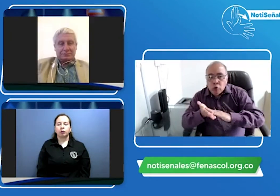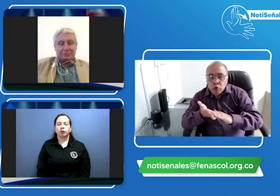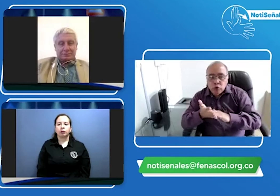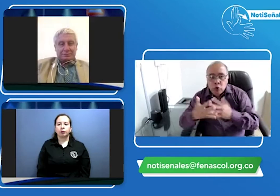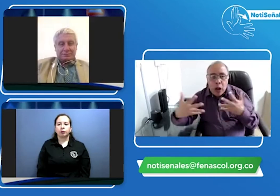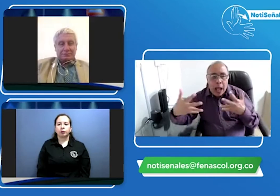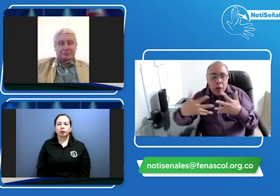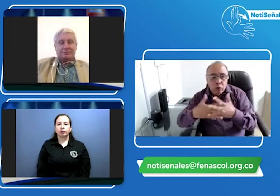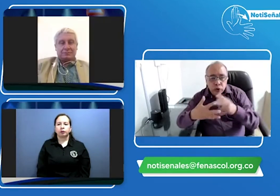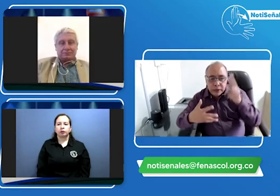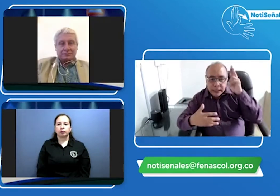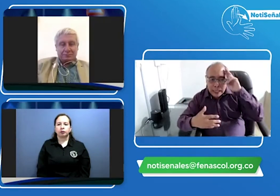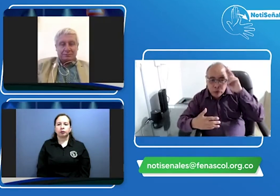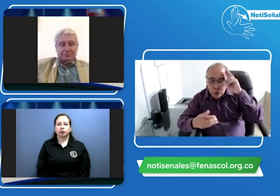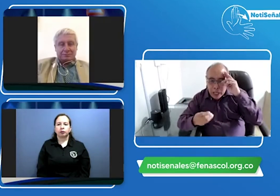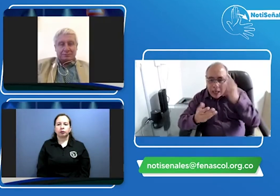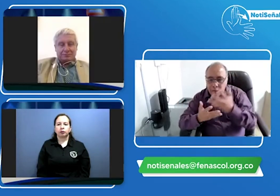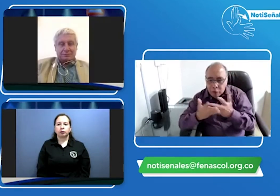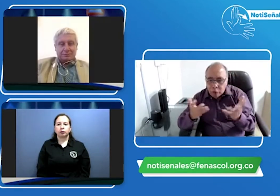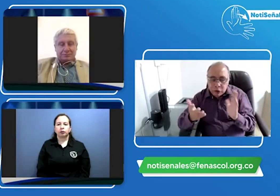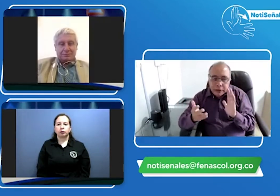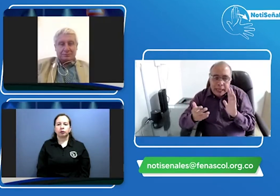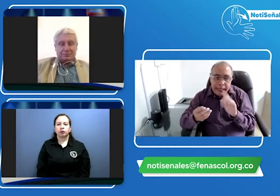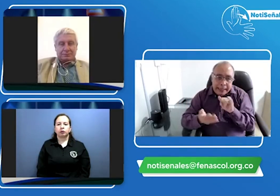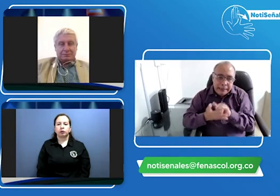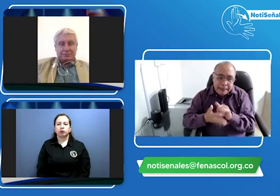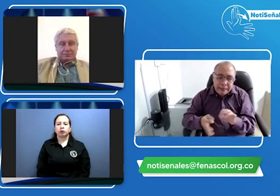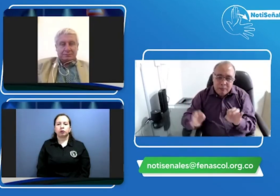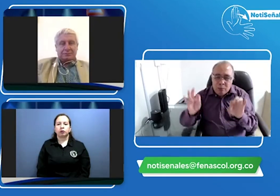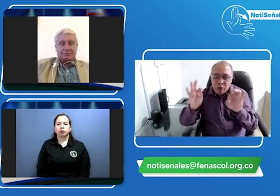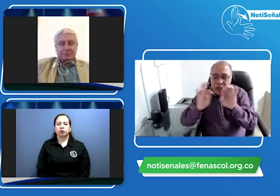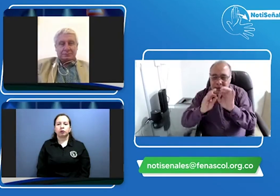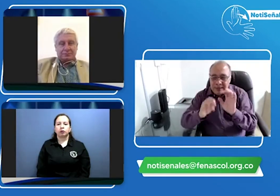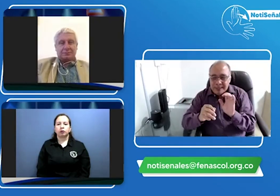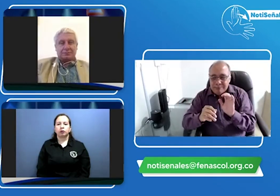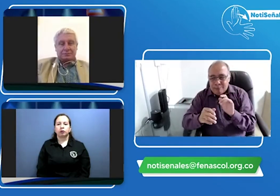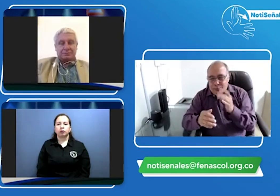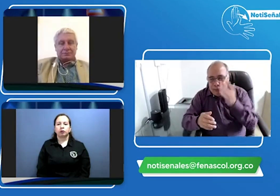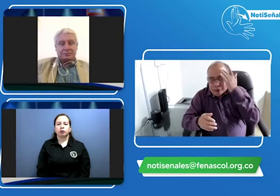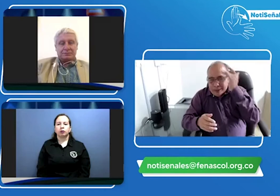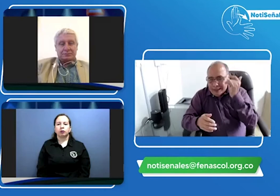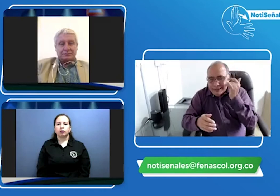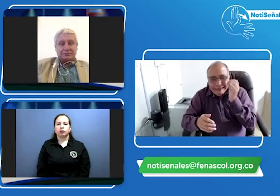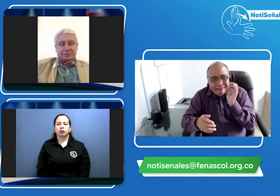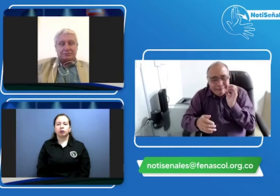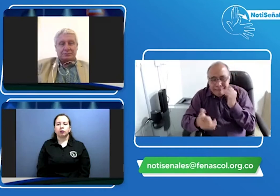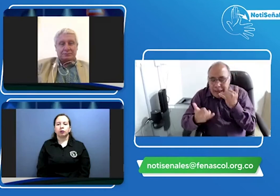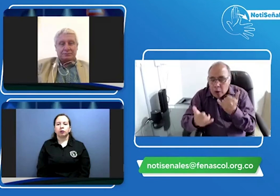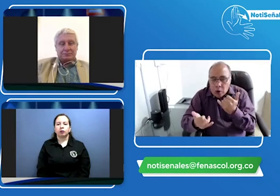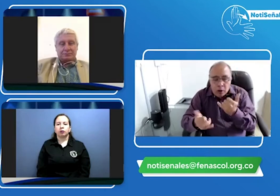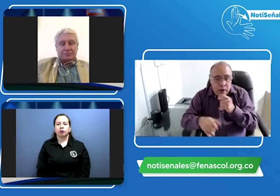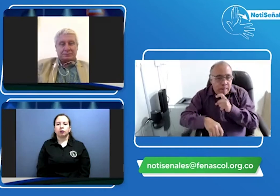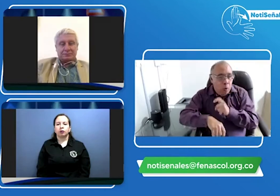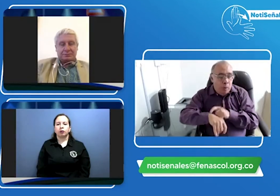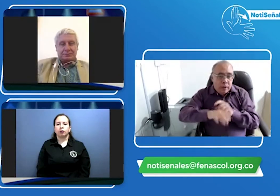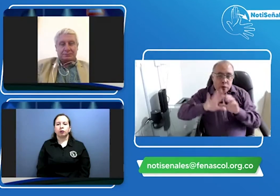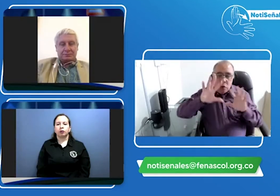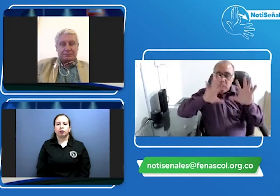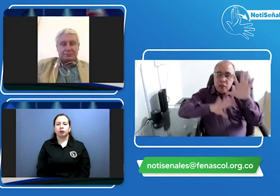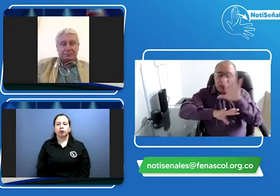afirmativas junto con los centros de enseñanza automovilística ¿no? porque se necesitan hacer esta clase